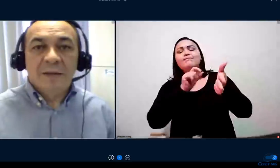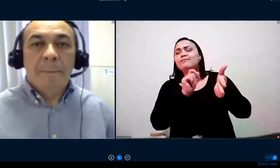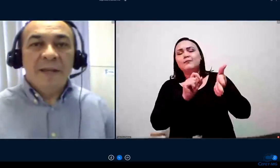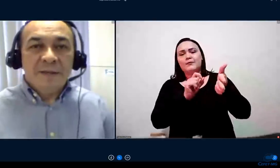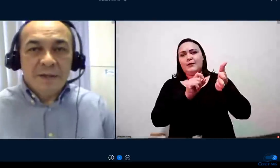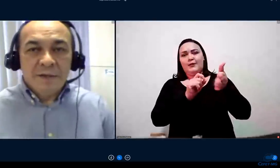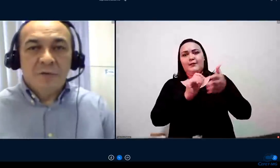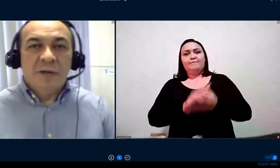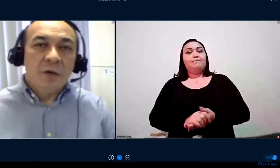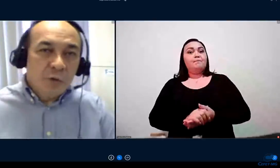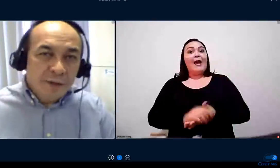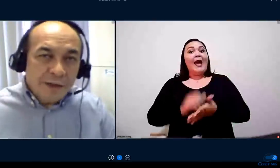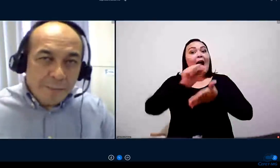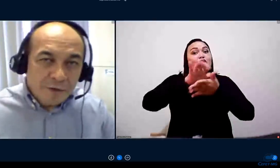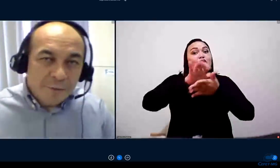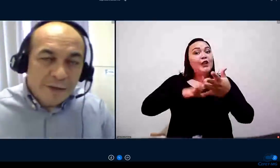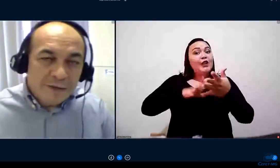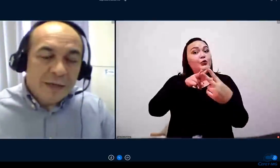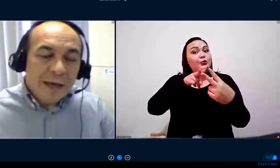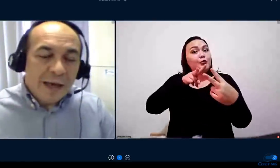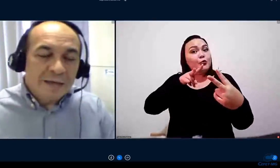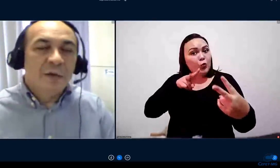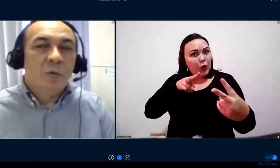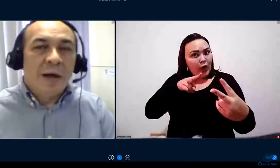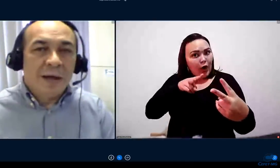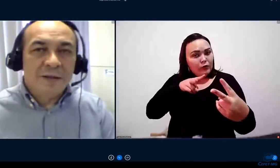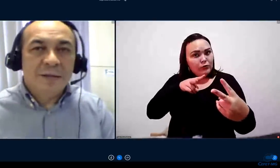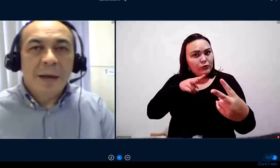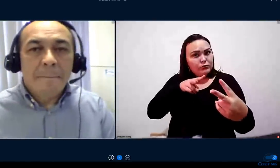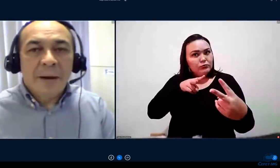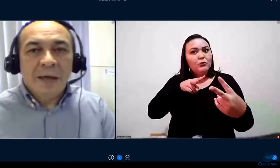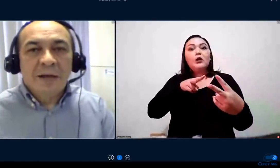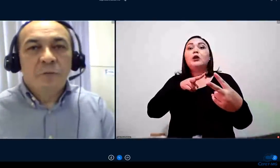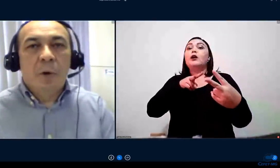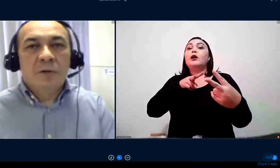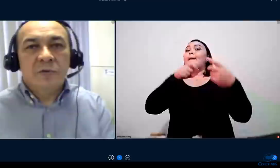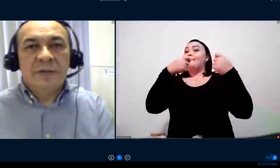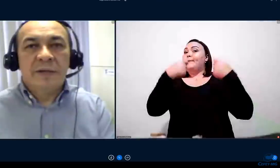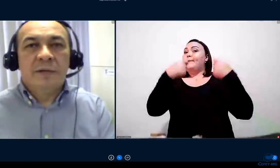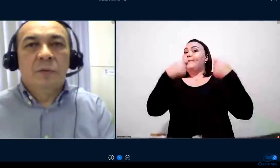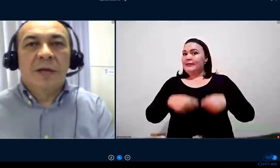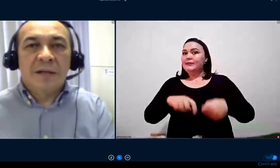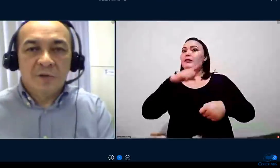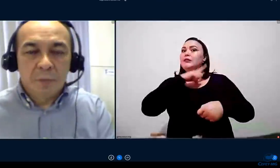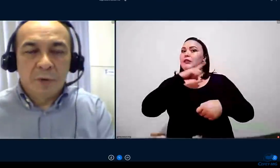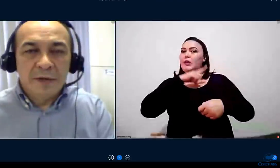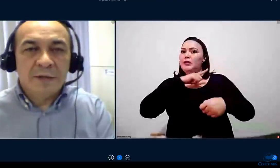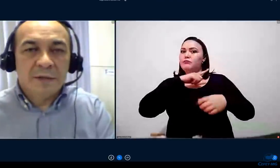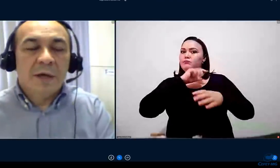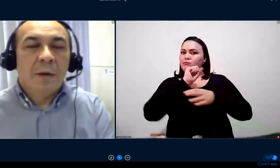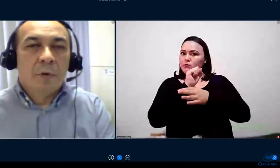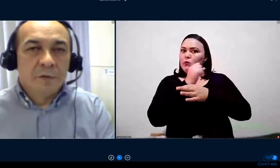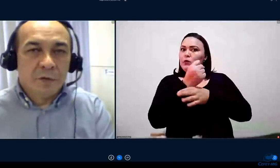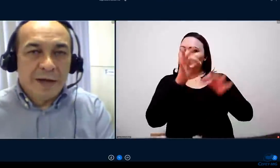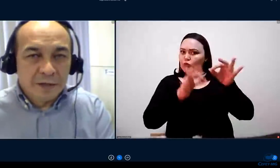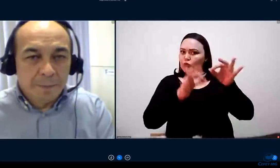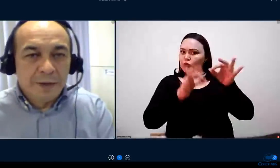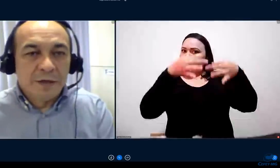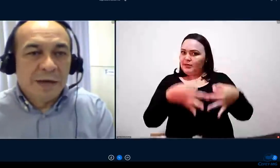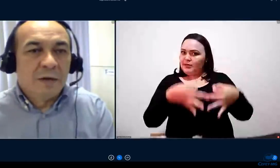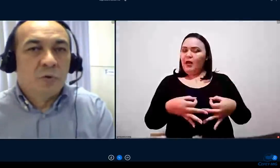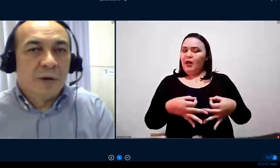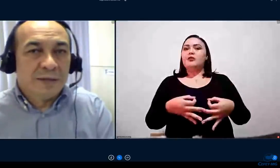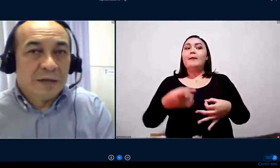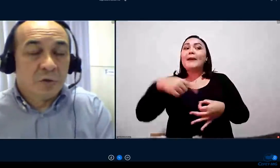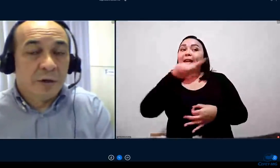elas precisam ser juridicamente bem asseguradas para que elas possam ser executadas por estes profissionais que